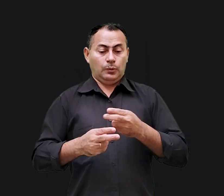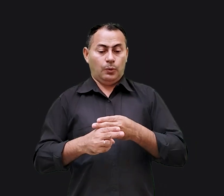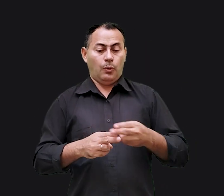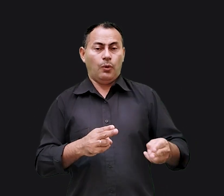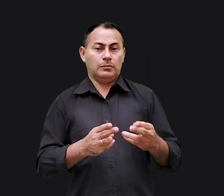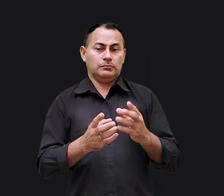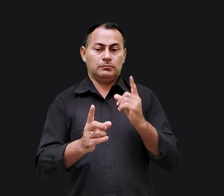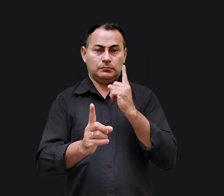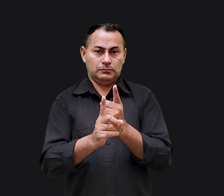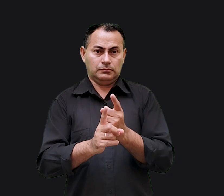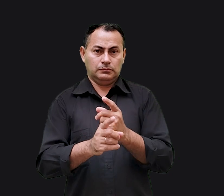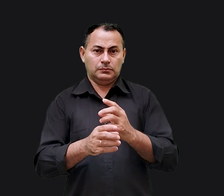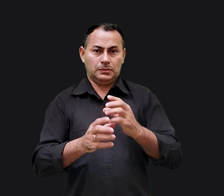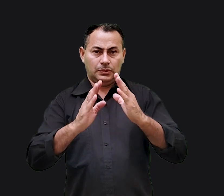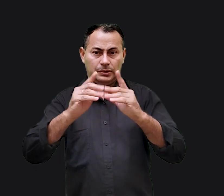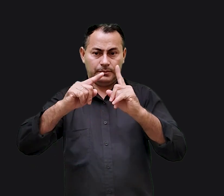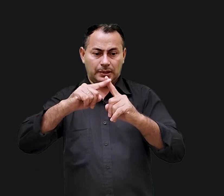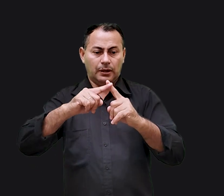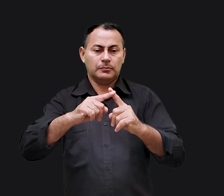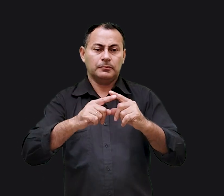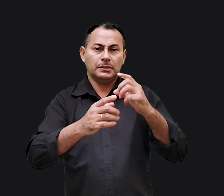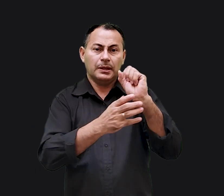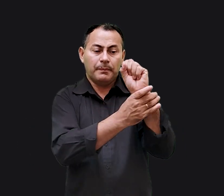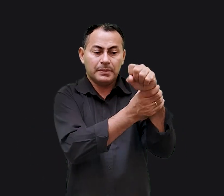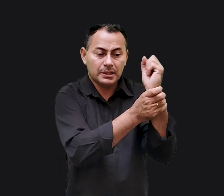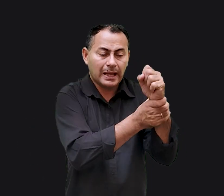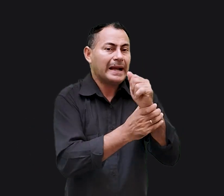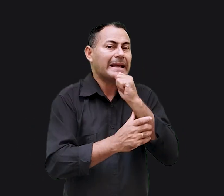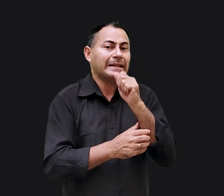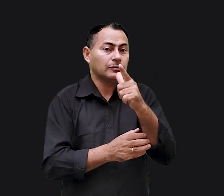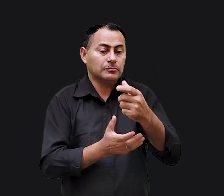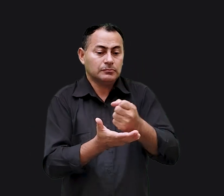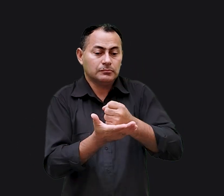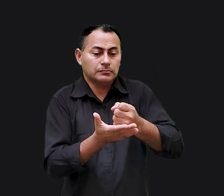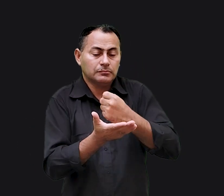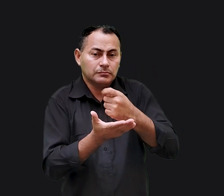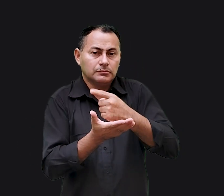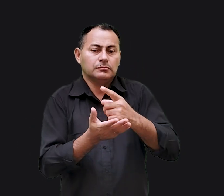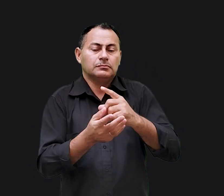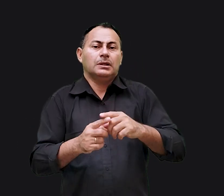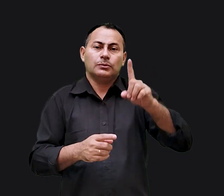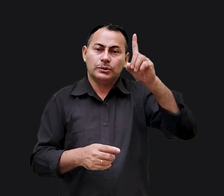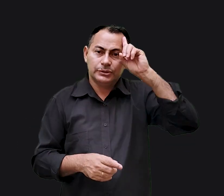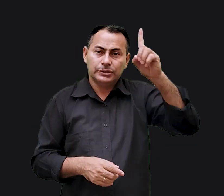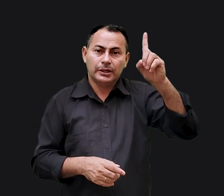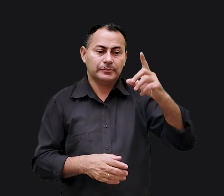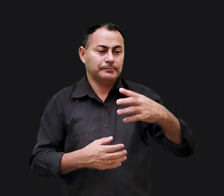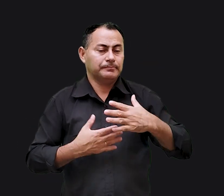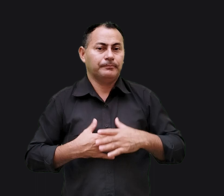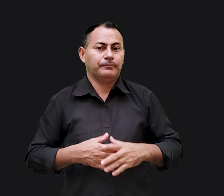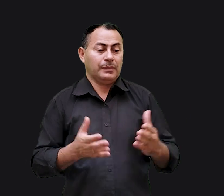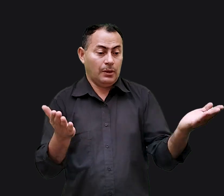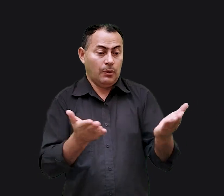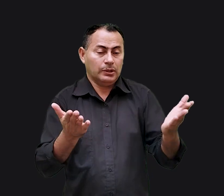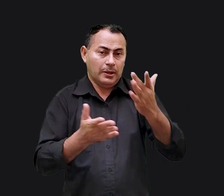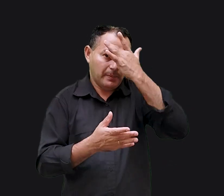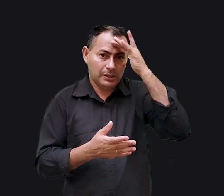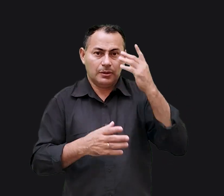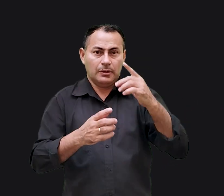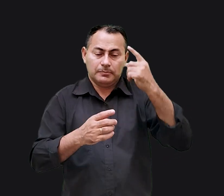roupa, como muitos que encontramos nos hospitais psiquiátricos que ainda não tomaram o tranquilizante do dia. Hoje